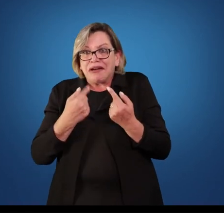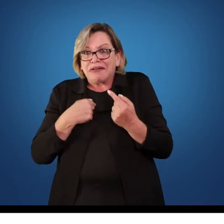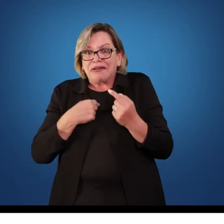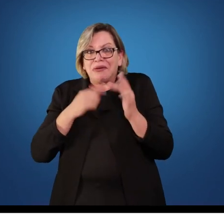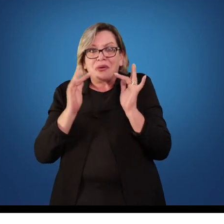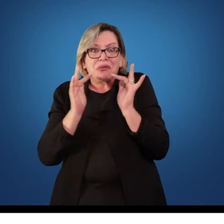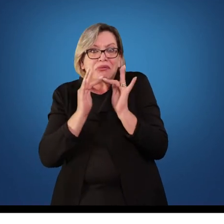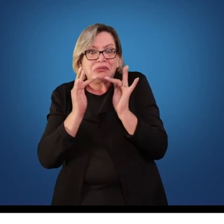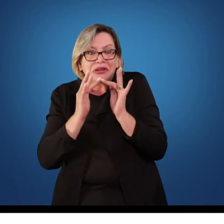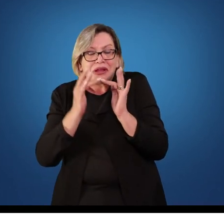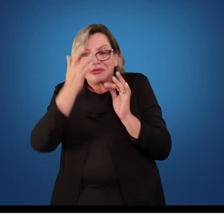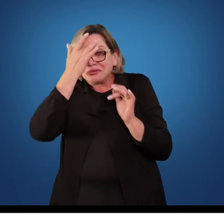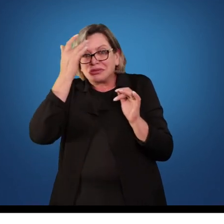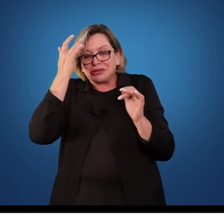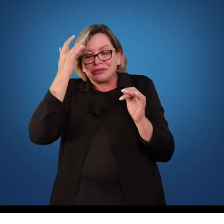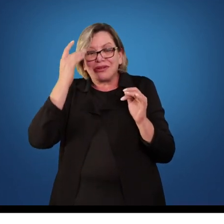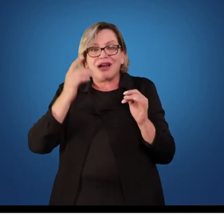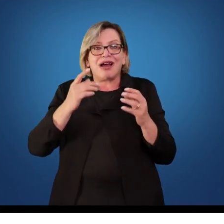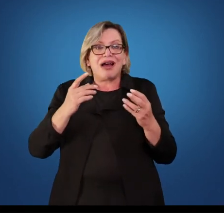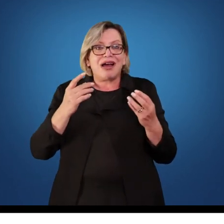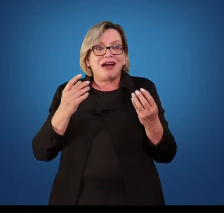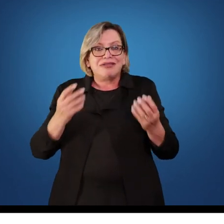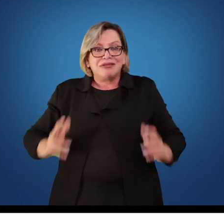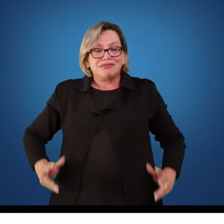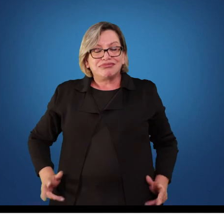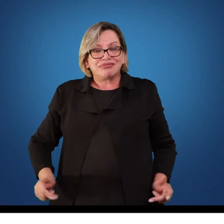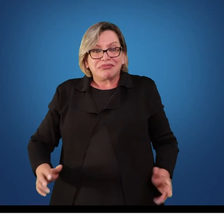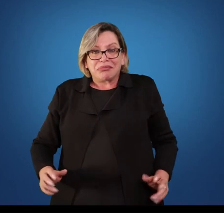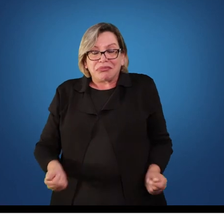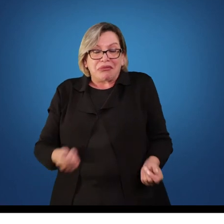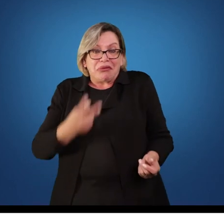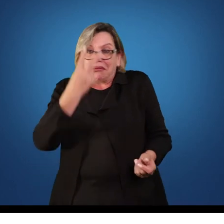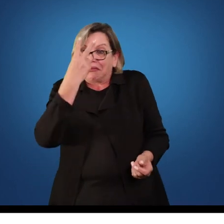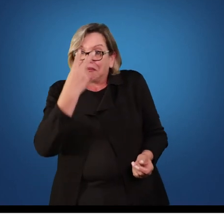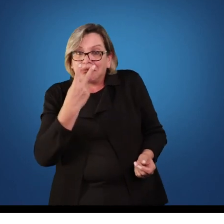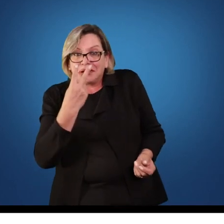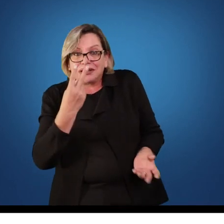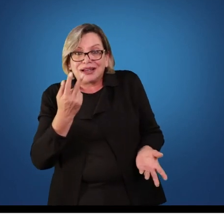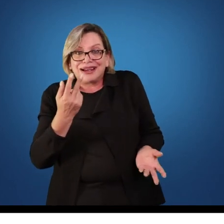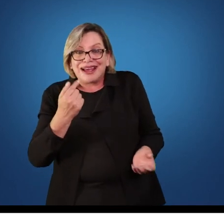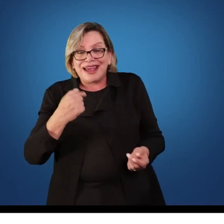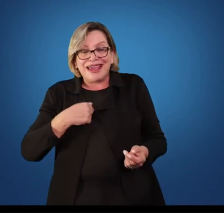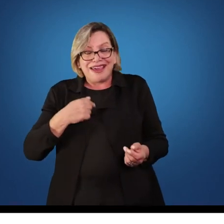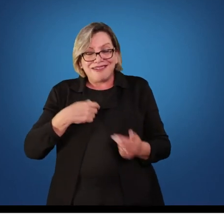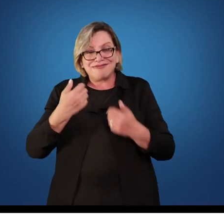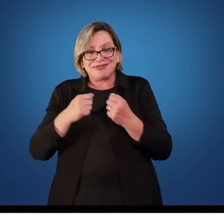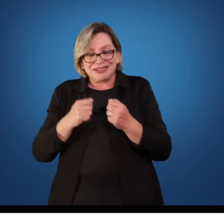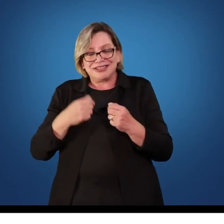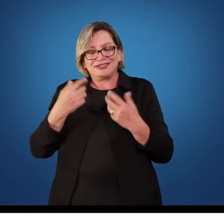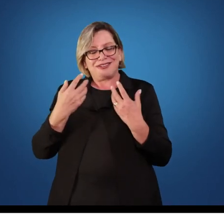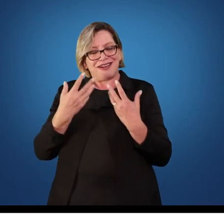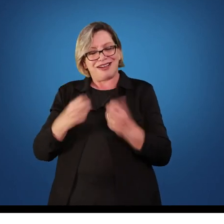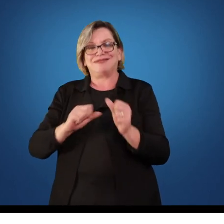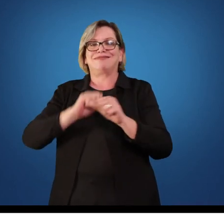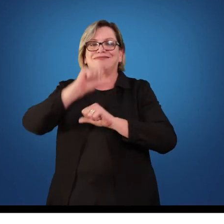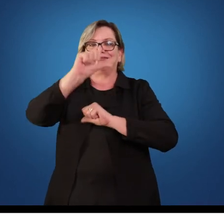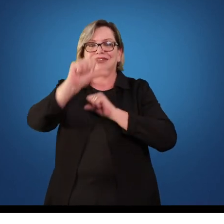quero trabalhar só com deficiente físico. Eu chego lá e tenho um aluno que é cego. Então eu tenho que estar disposto à mudança. Eu tenho que correr atrás